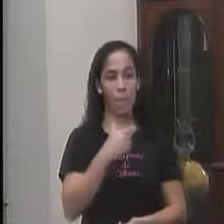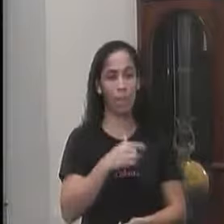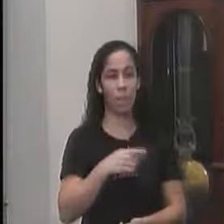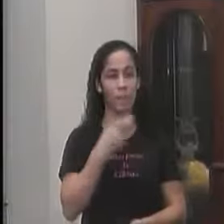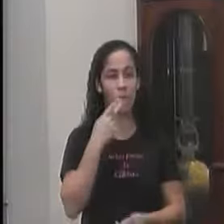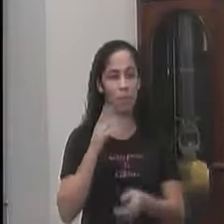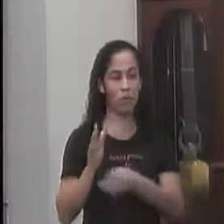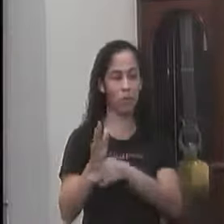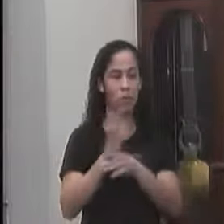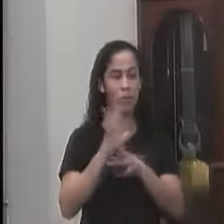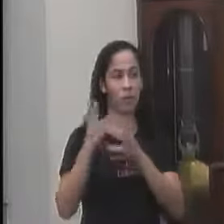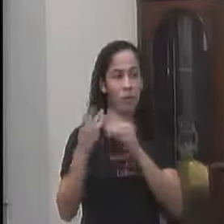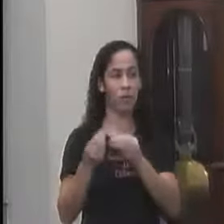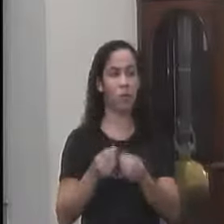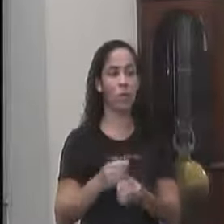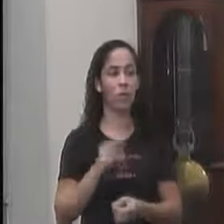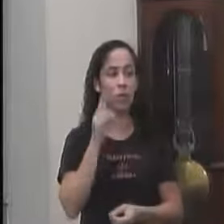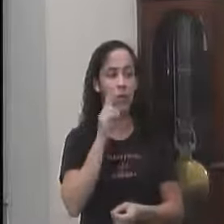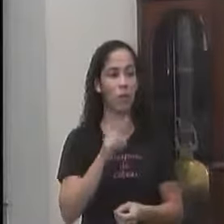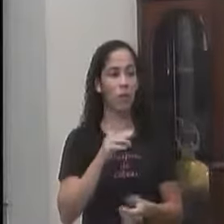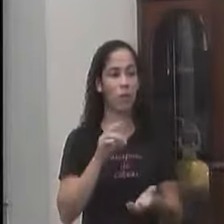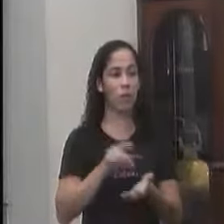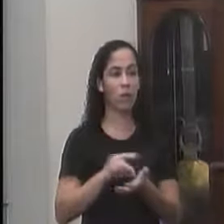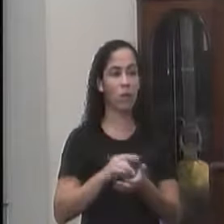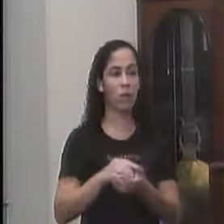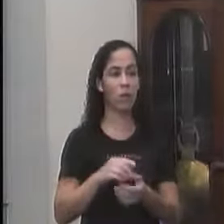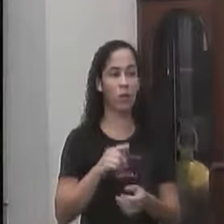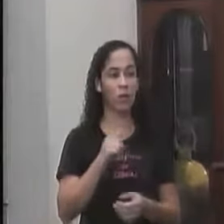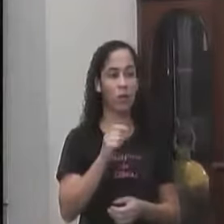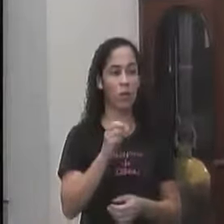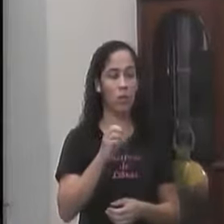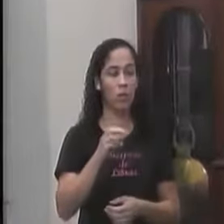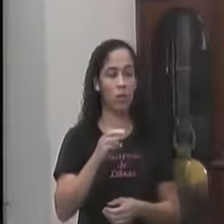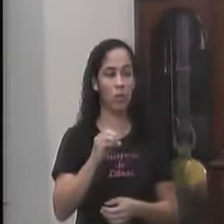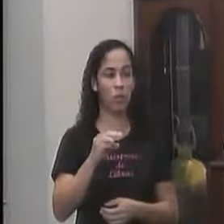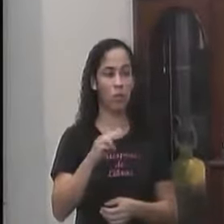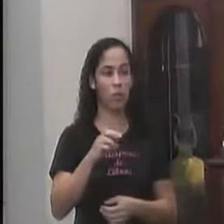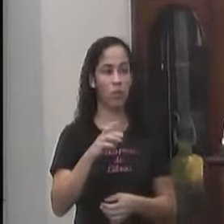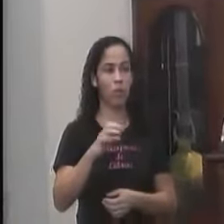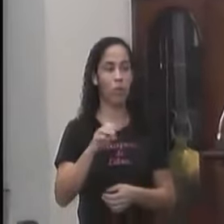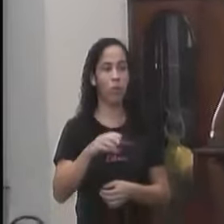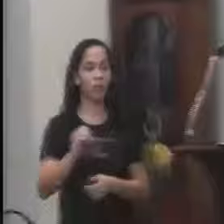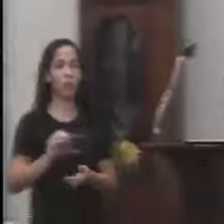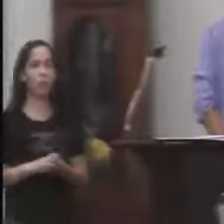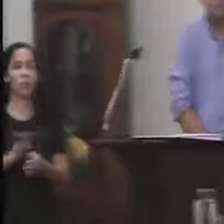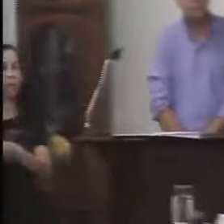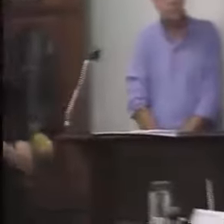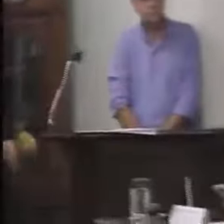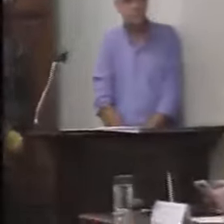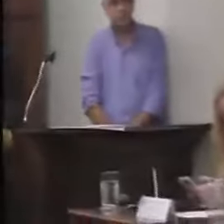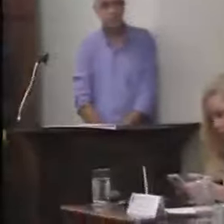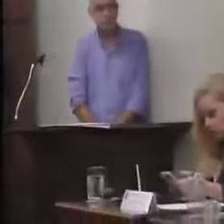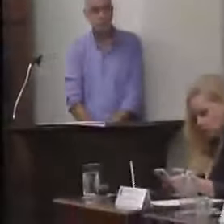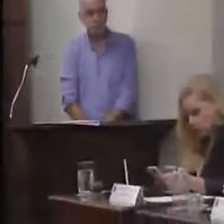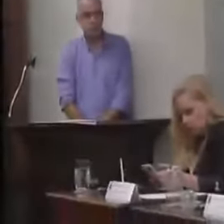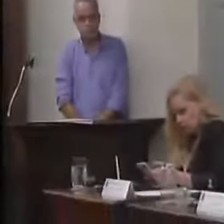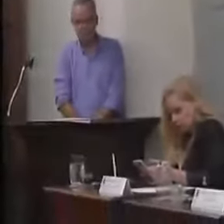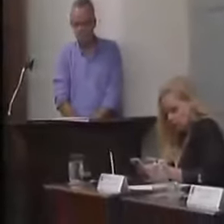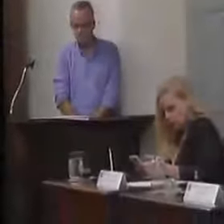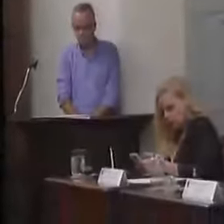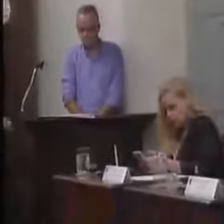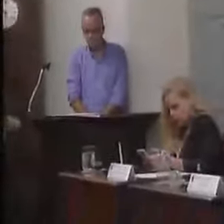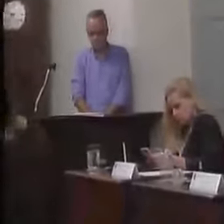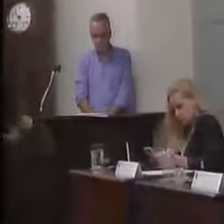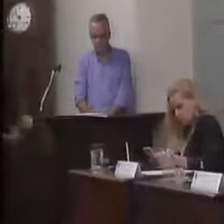Corroborando Isso tudo Que você falou A gente vê Realmente Que o governo Tem dado Uma arrancada Boa O legado De